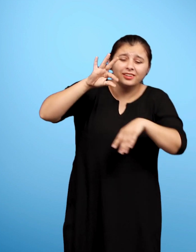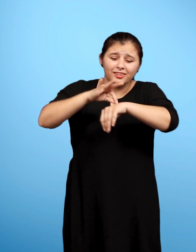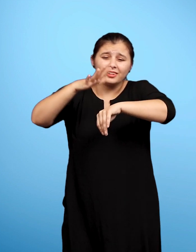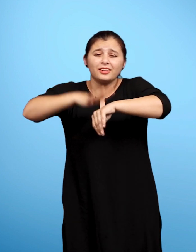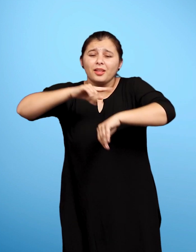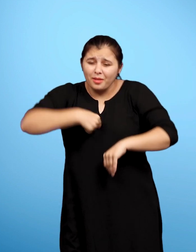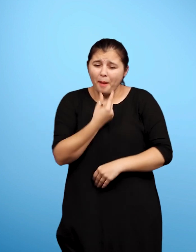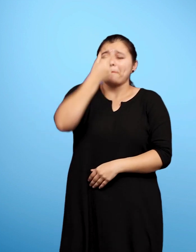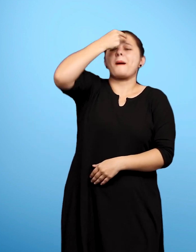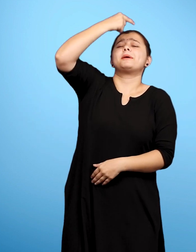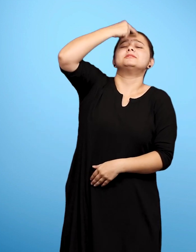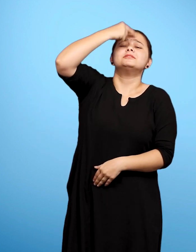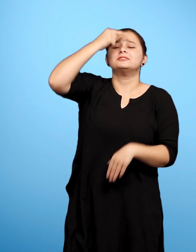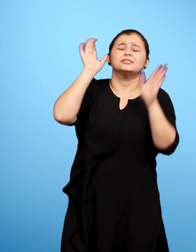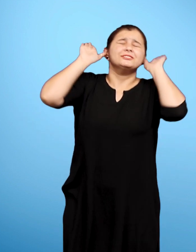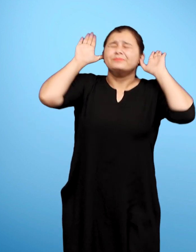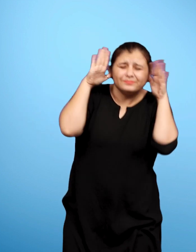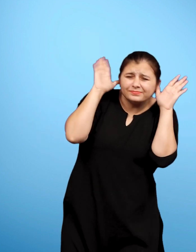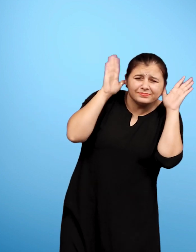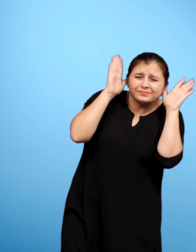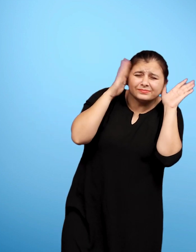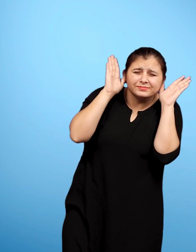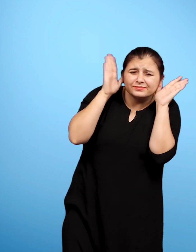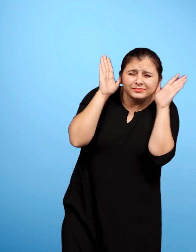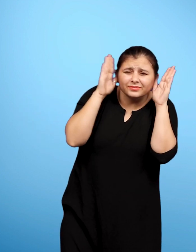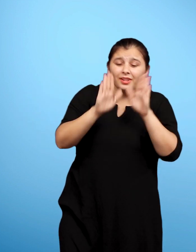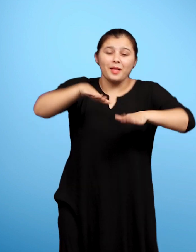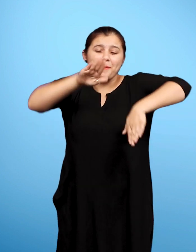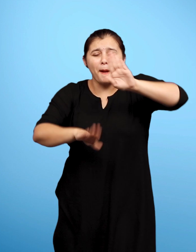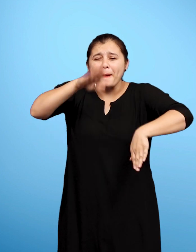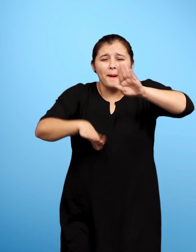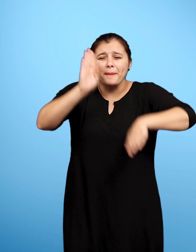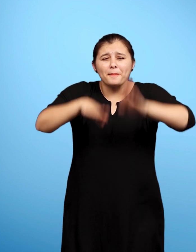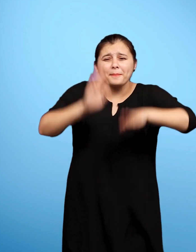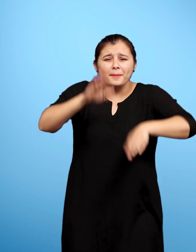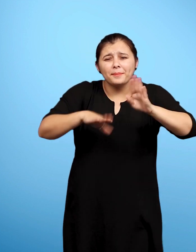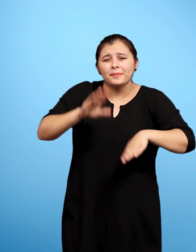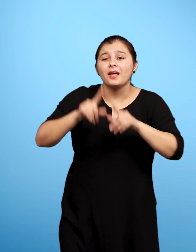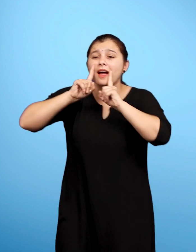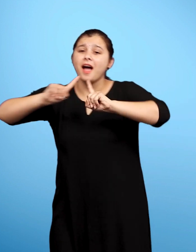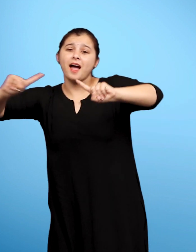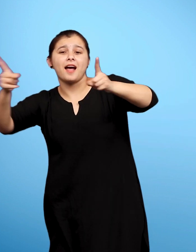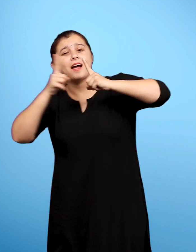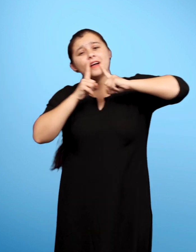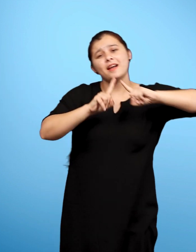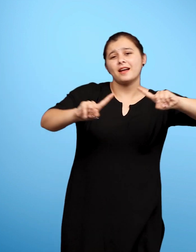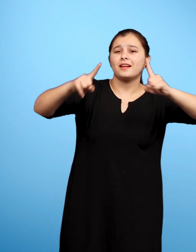परिशान होकर अपने बड़े-बड़े कान तेजी से हिलाने लगा फट-फट-फट-फट की आवाज होने लगी